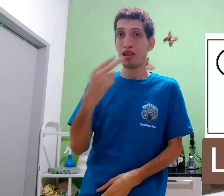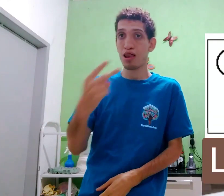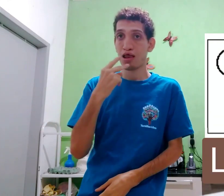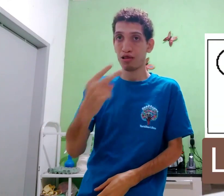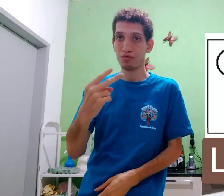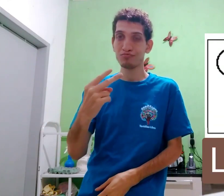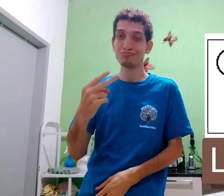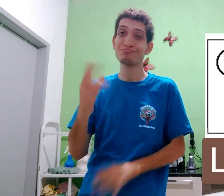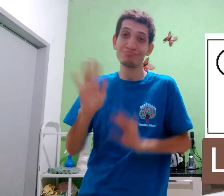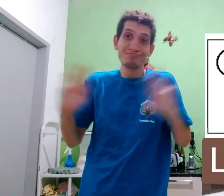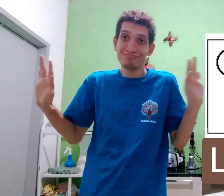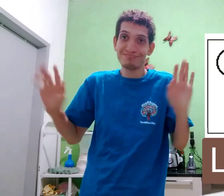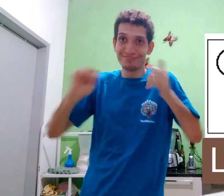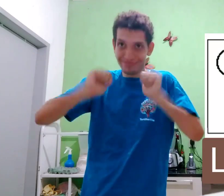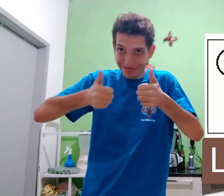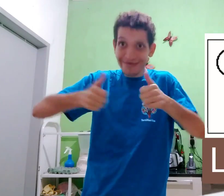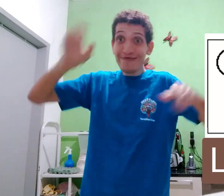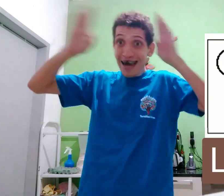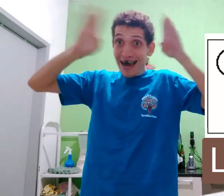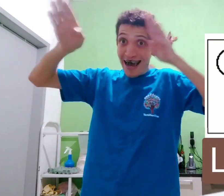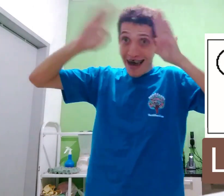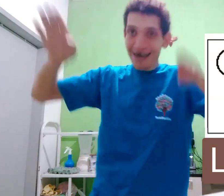Língua, língua. Só. Vamo!